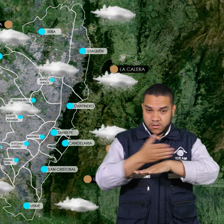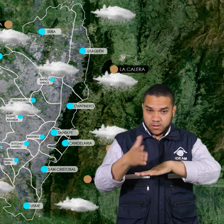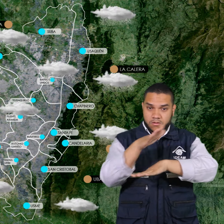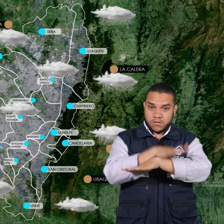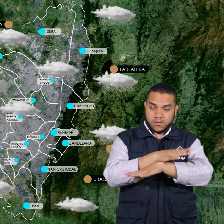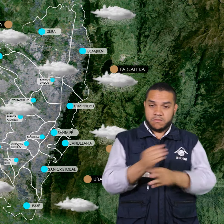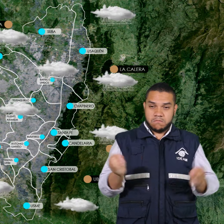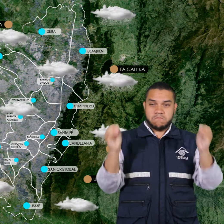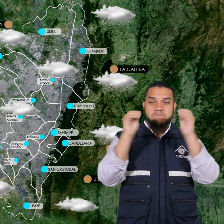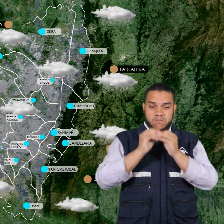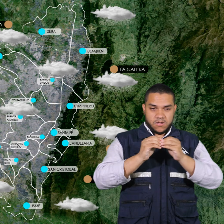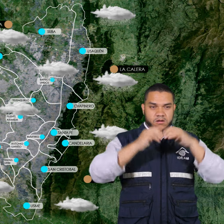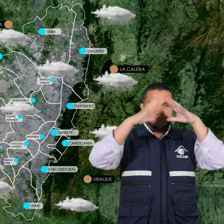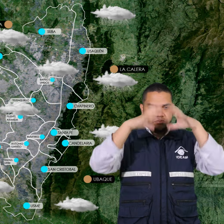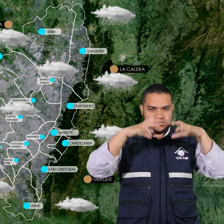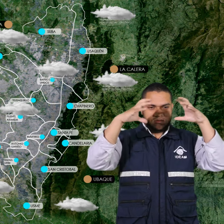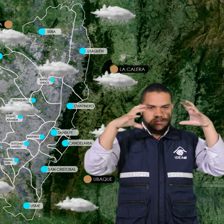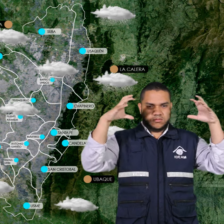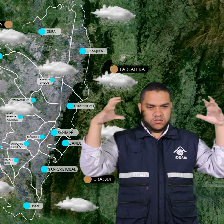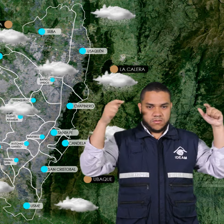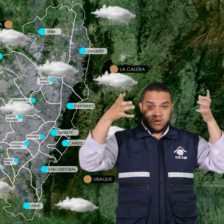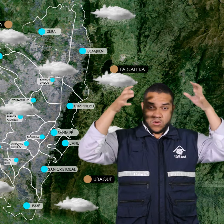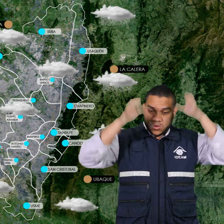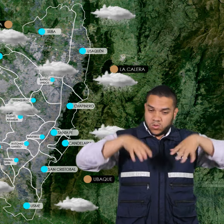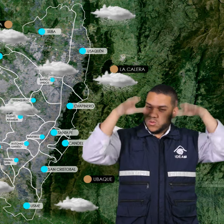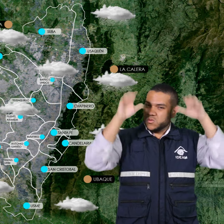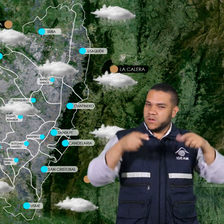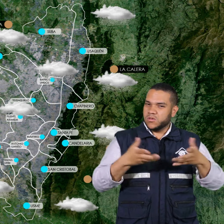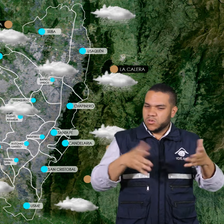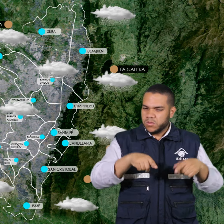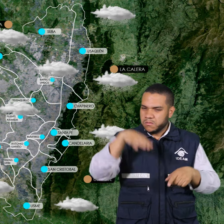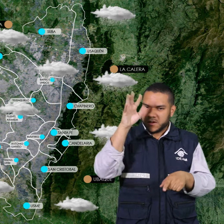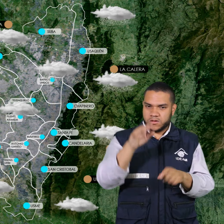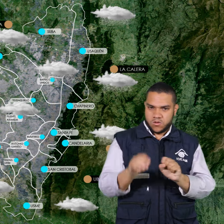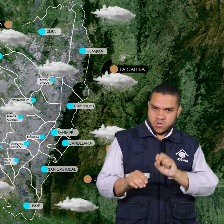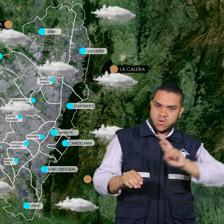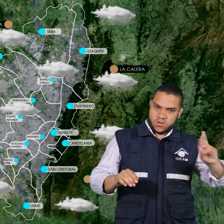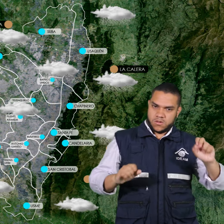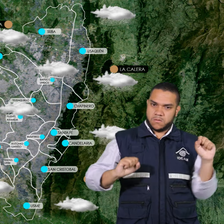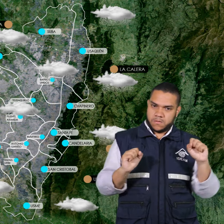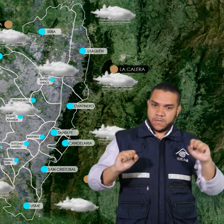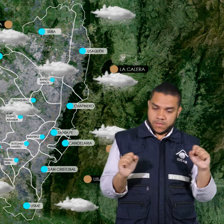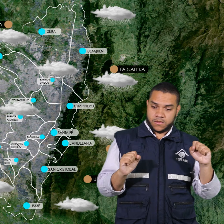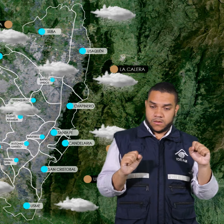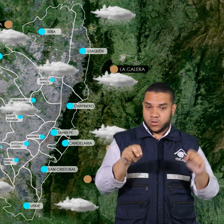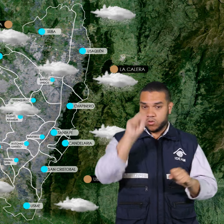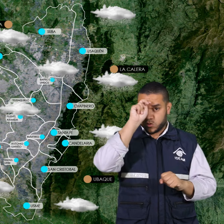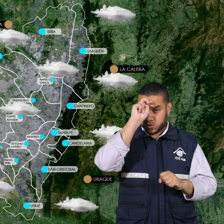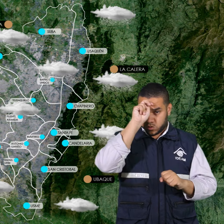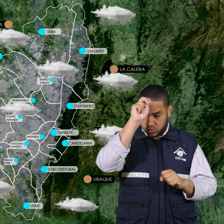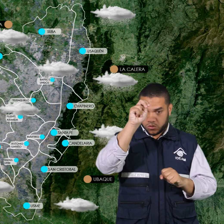un incremento significativo de la nociedad con prioridad de lluvias especialmente hacia el oriente de la ciudad de bogotá y la parte norte